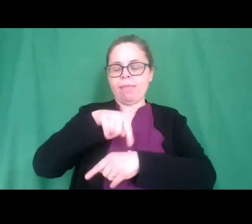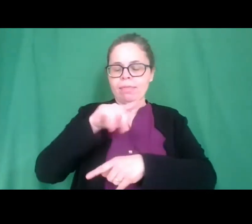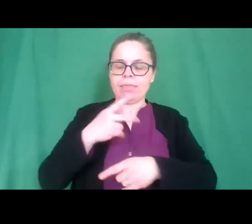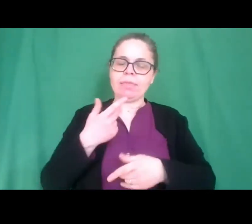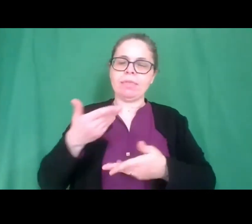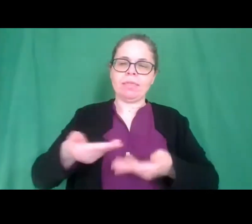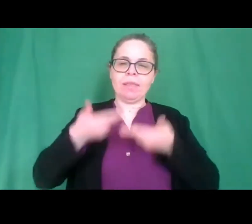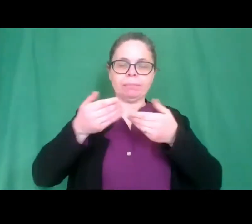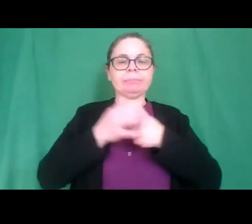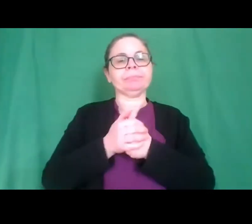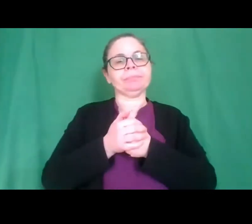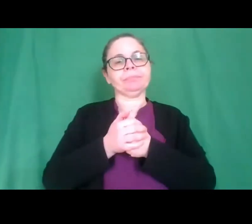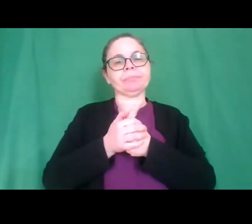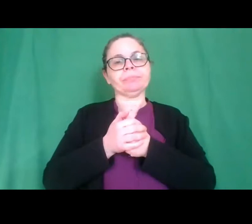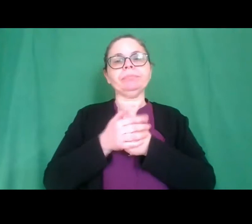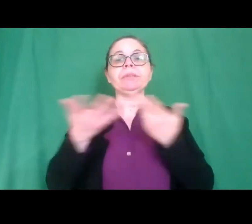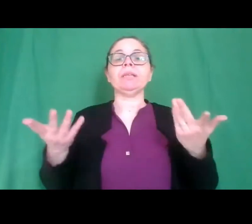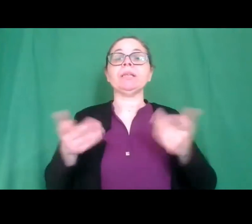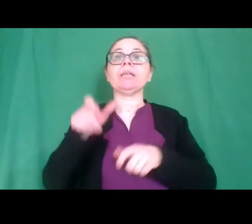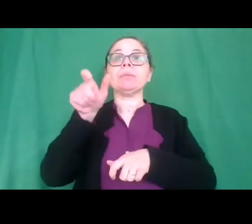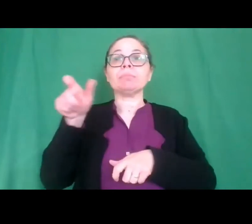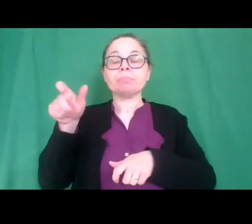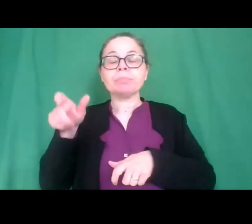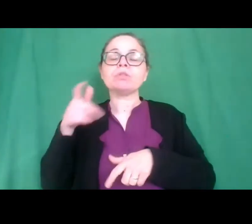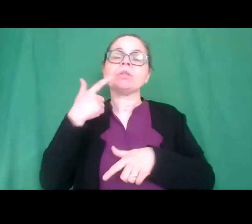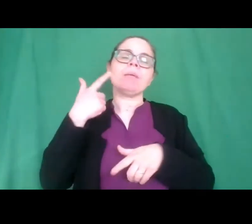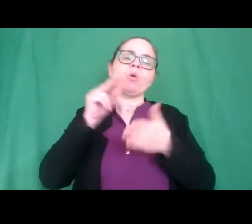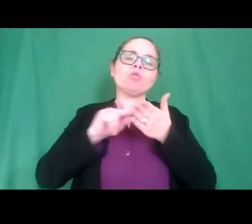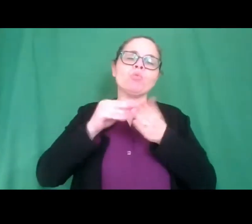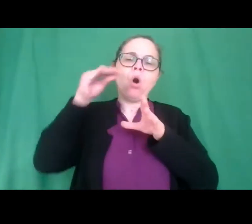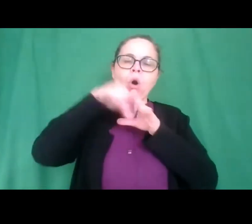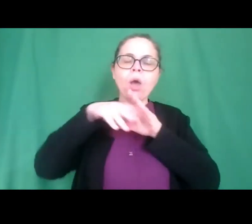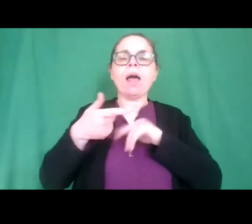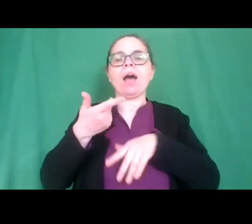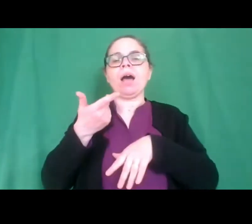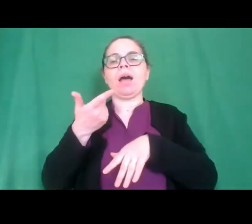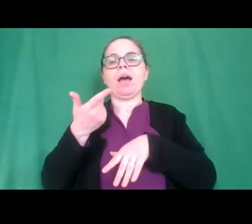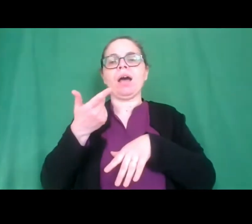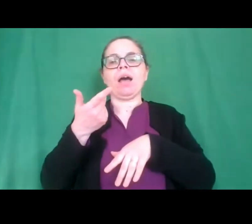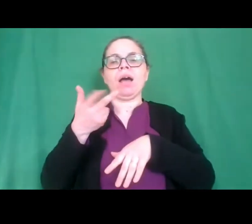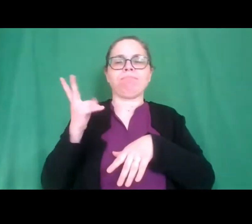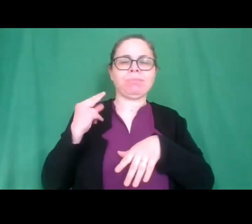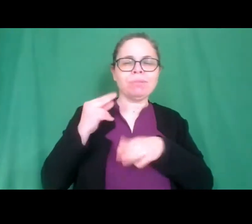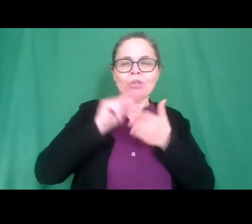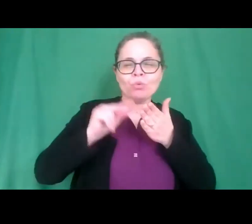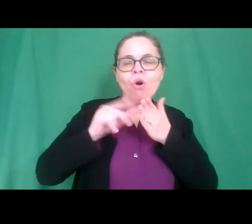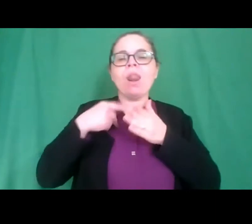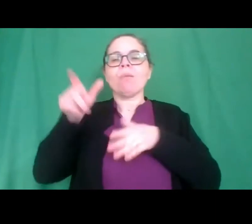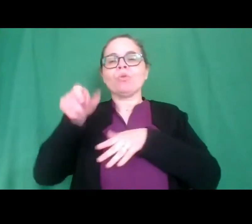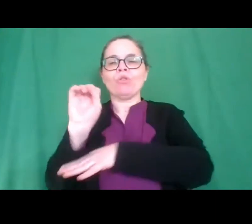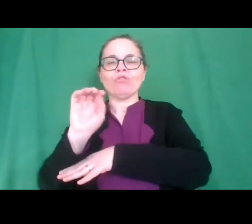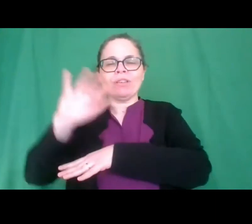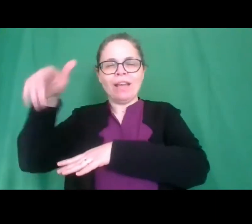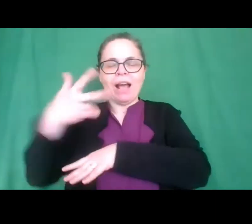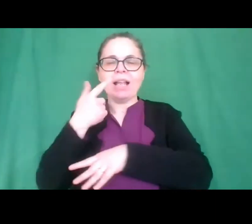giornata. E poi ovviamente tutto il personale, i colleghi della scuola, il personale ATA che ha collaborato per l'aspetto tecnico,